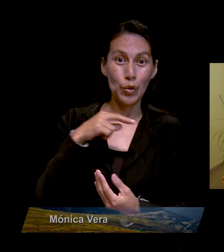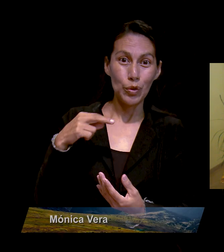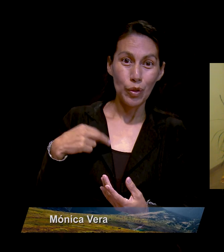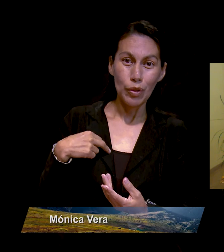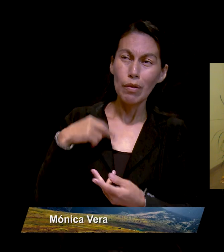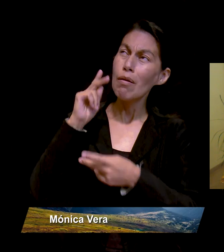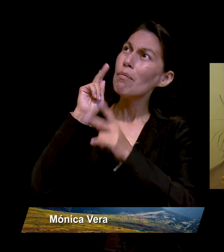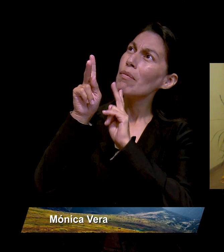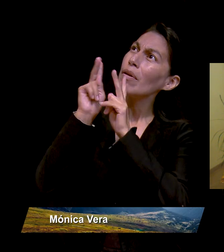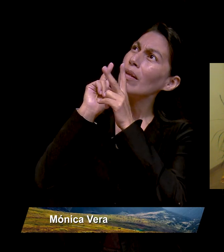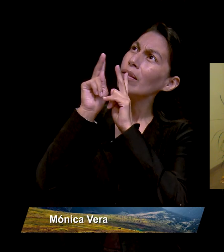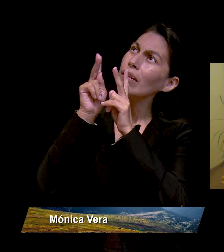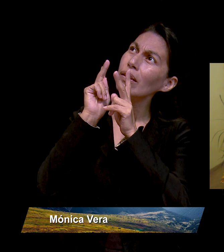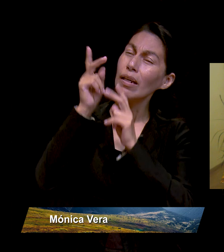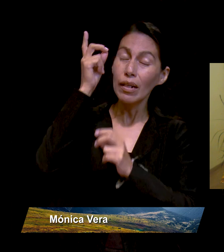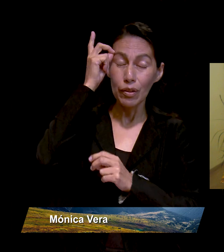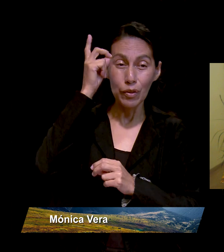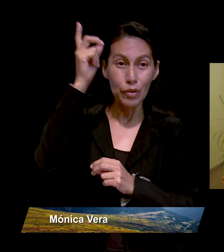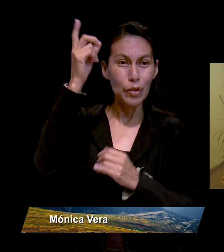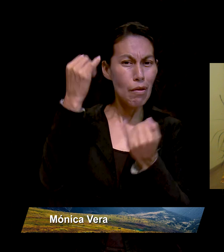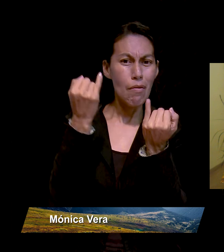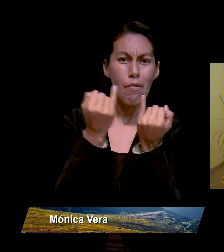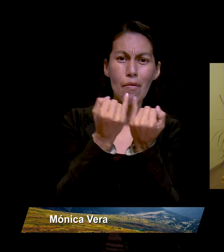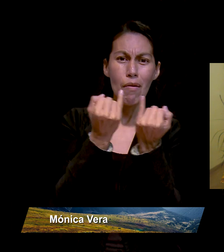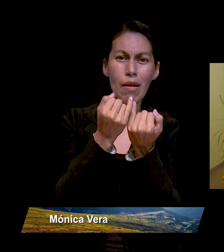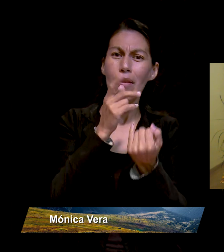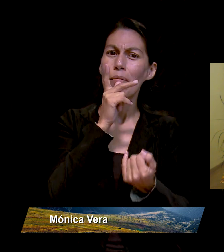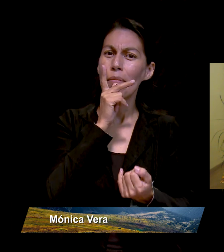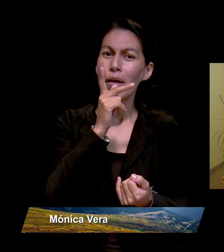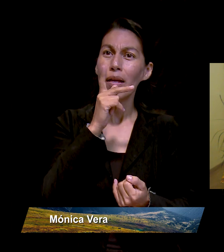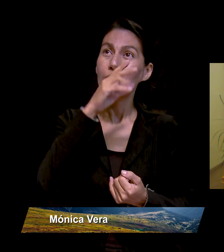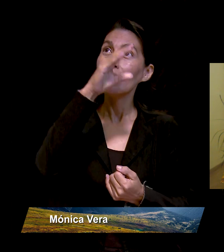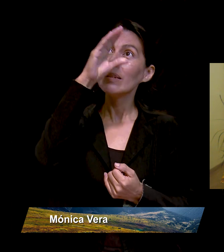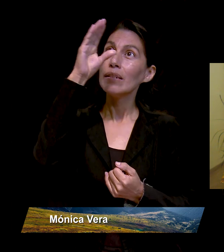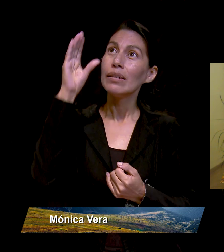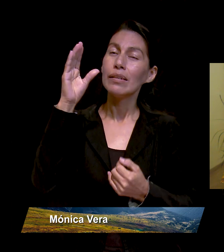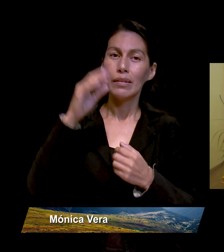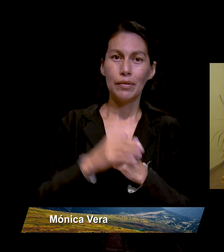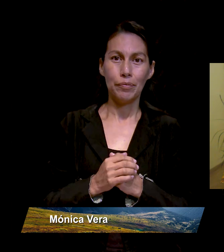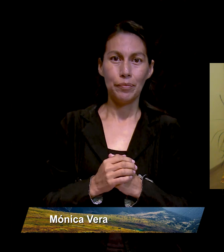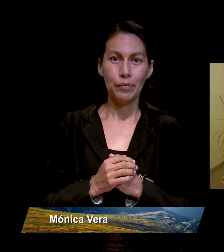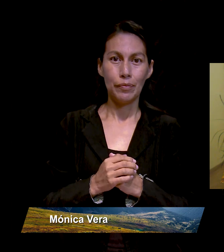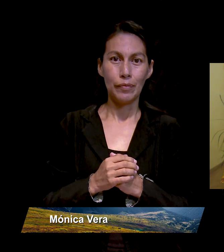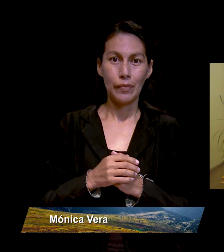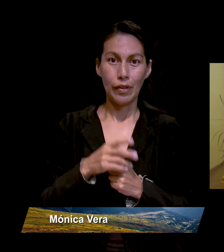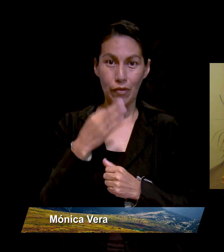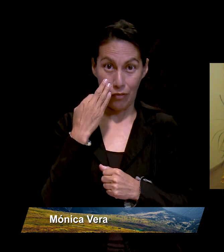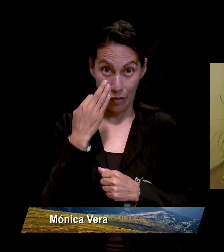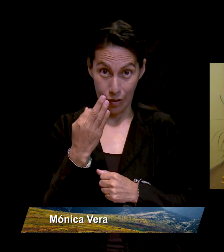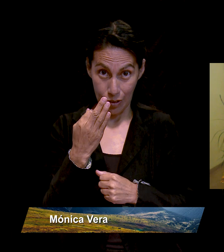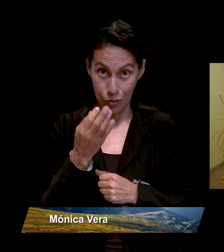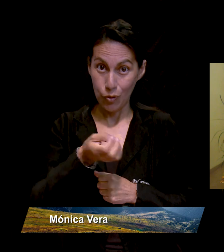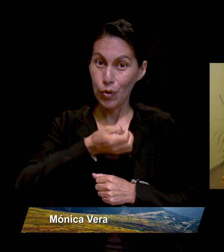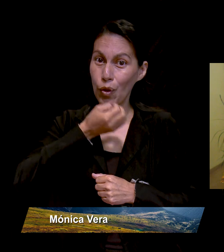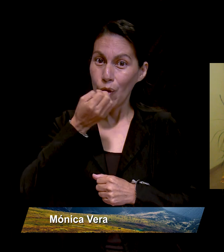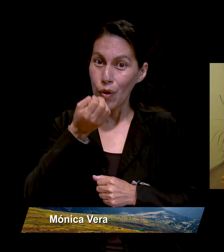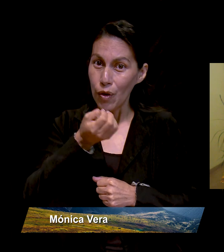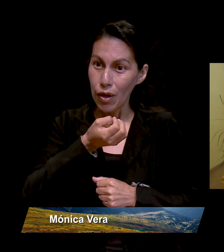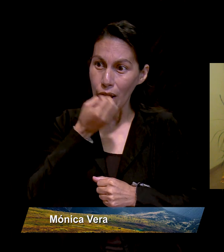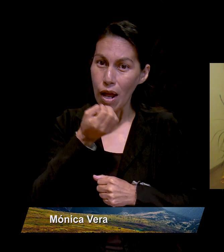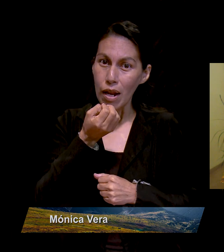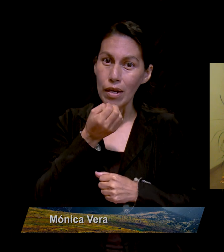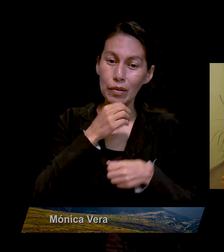como a nuestro Padre Celestial. Dijo que puedes orar en lo privado,